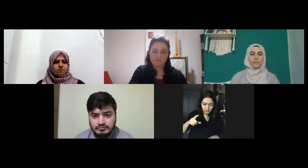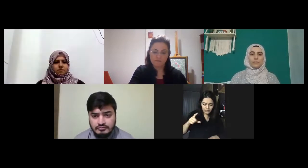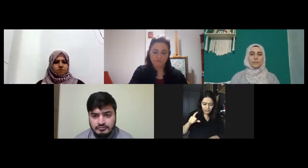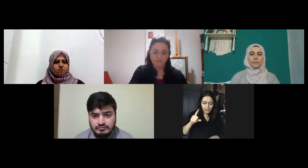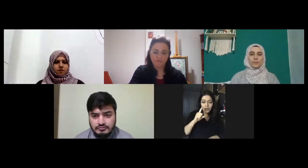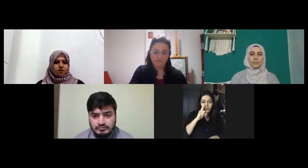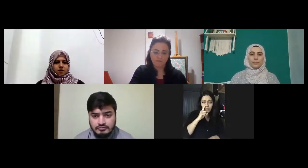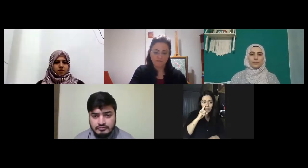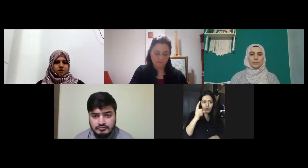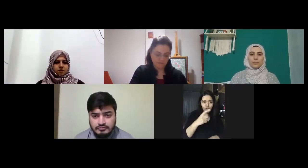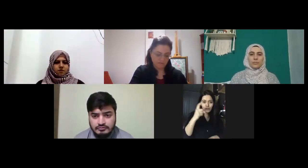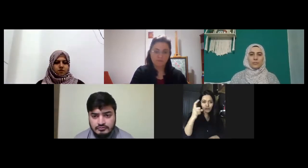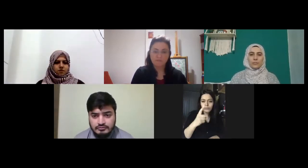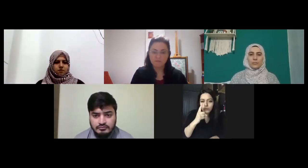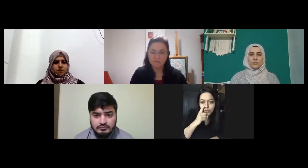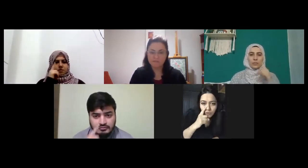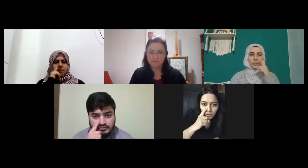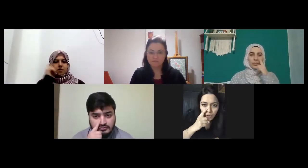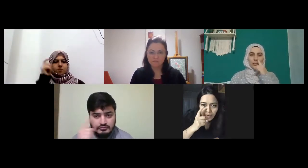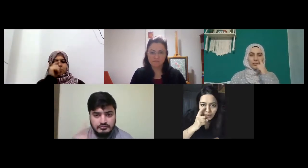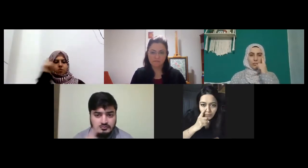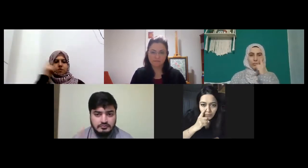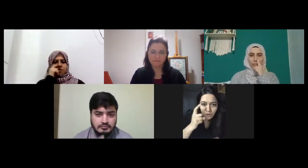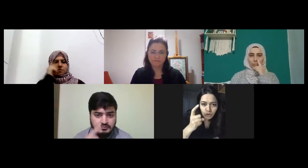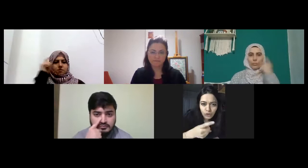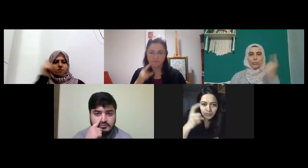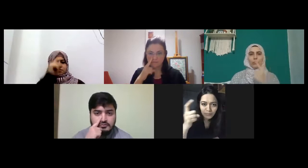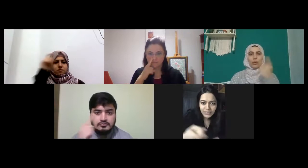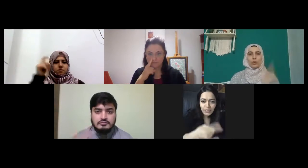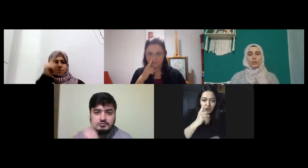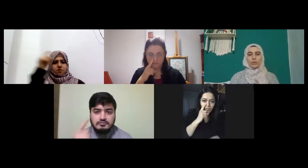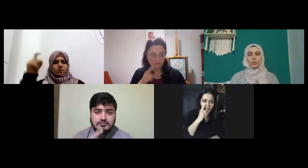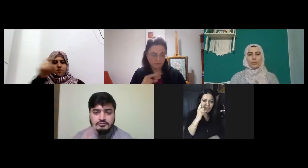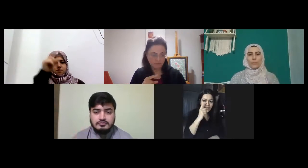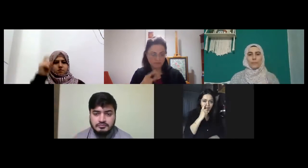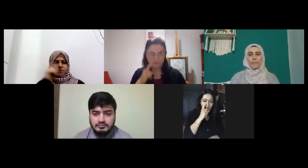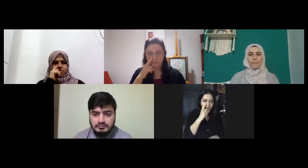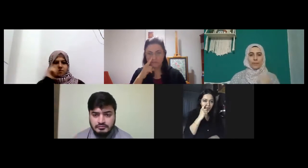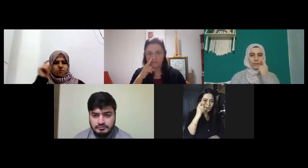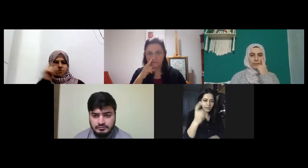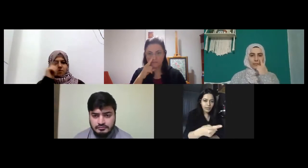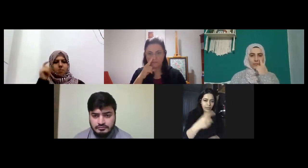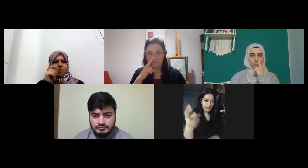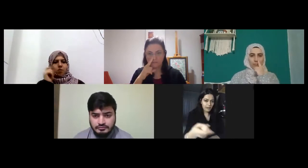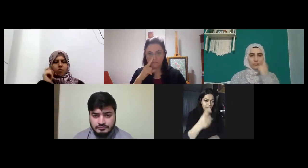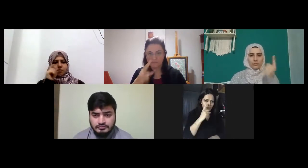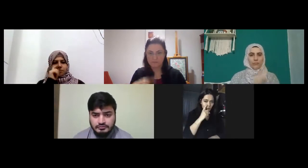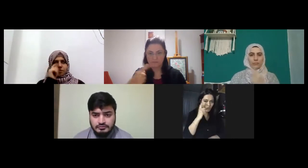lacivert mor burun şöyle mor bir kere şurada yaylanmış gibi mor